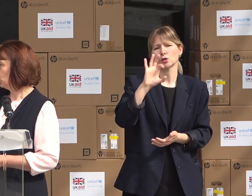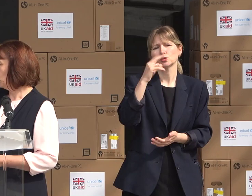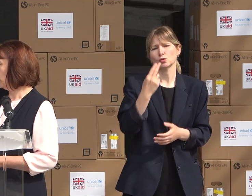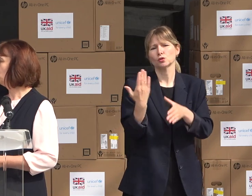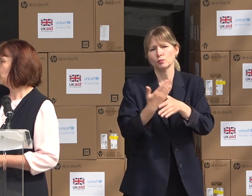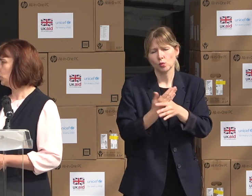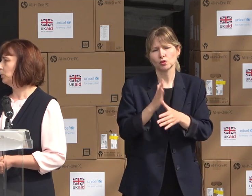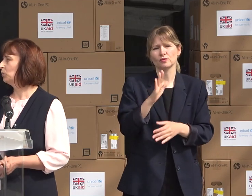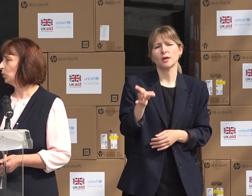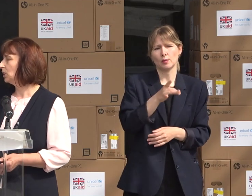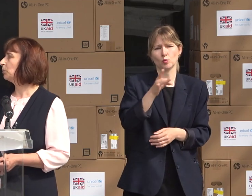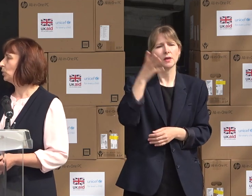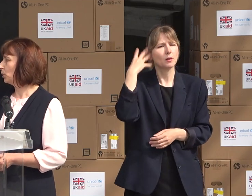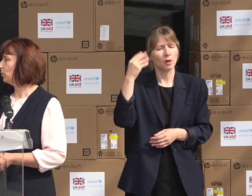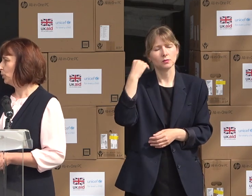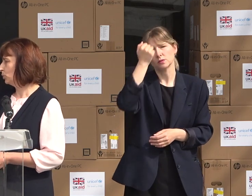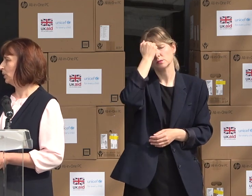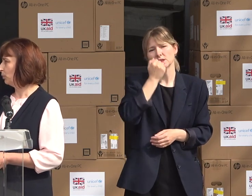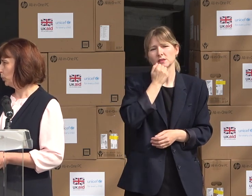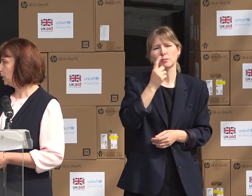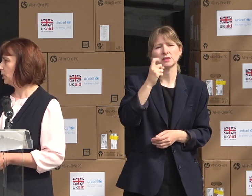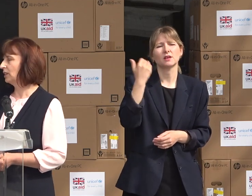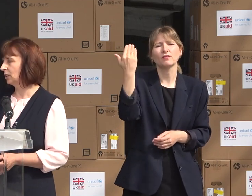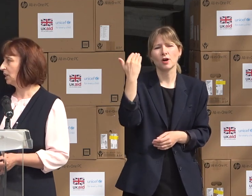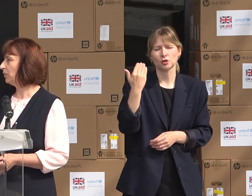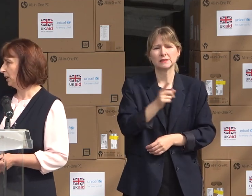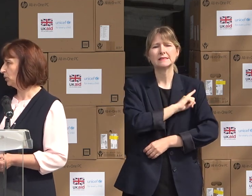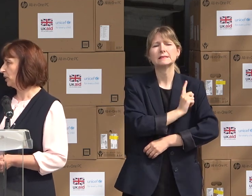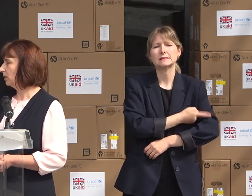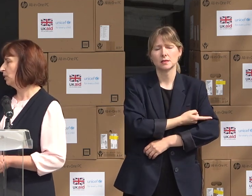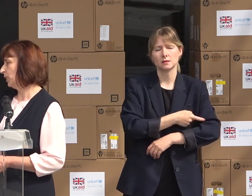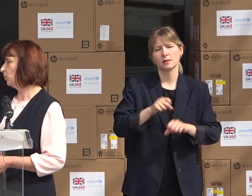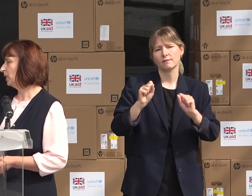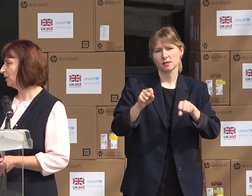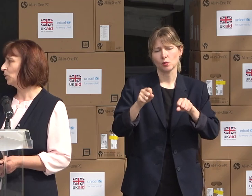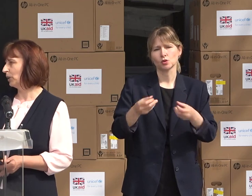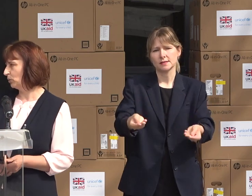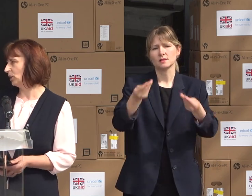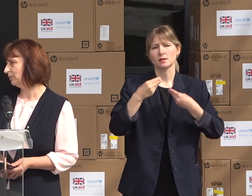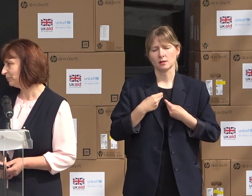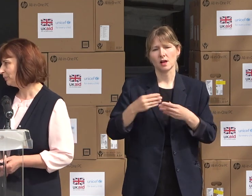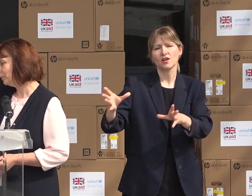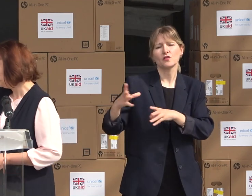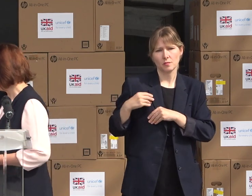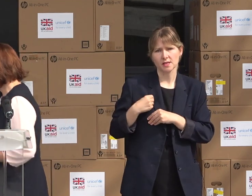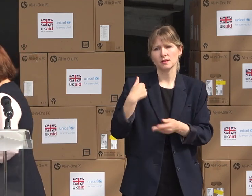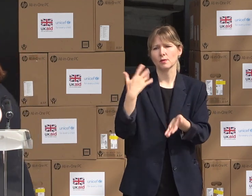Moldova. Vă mulțumim mult pentru efortul depus și ne suntem alături. Împreună vom reuși.